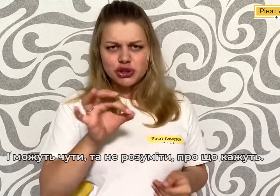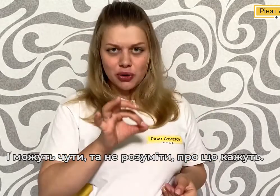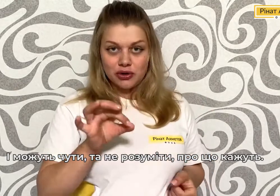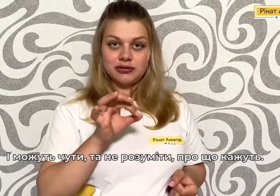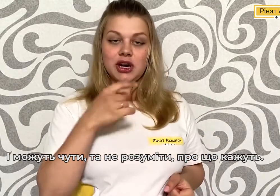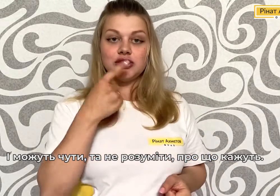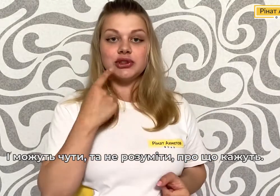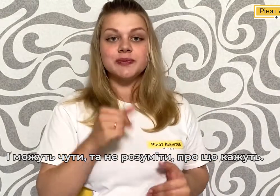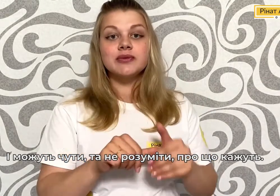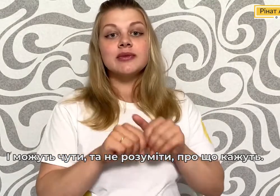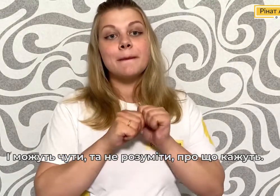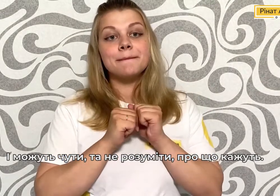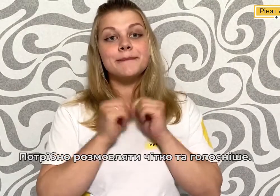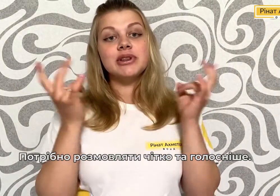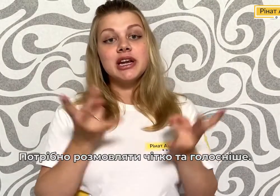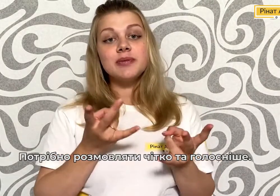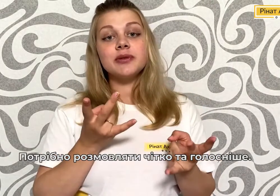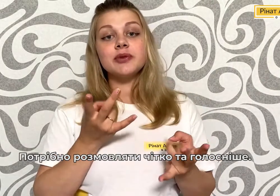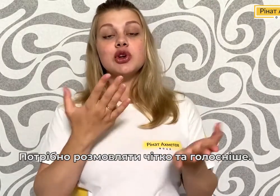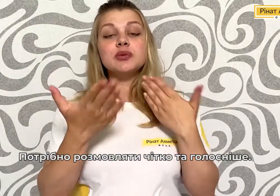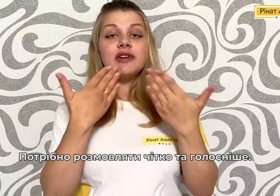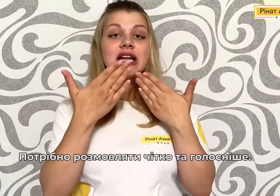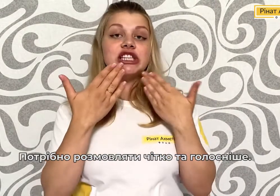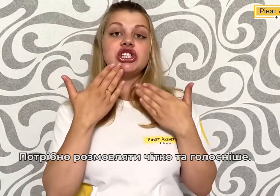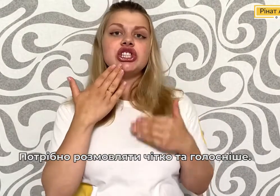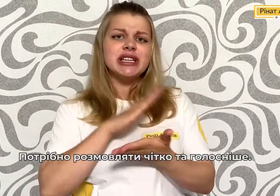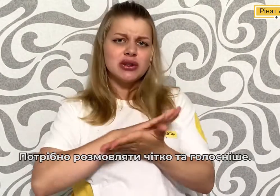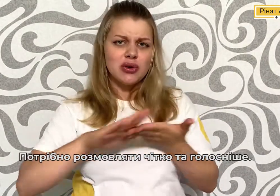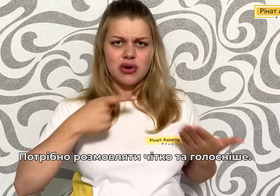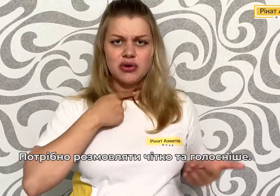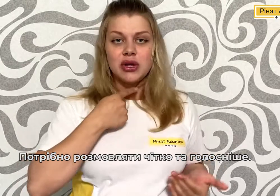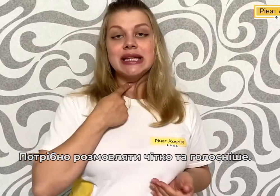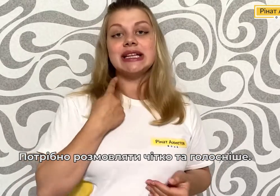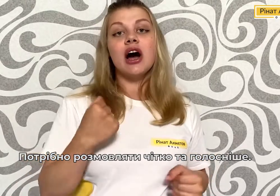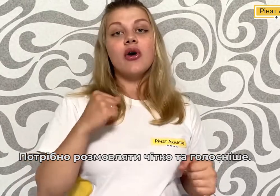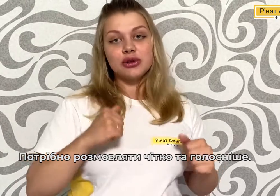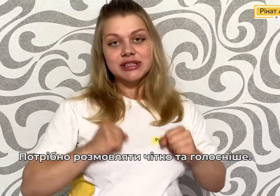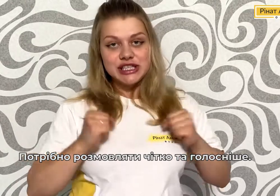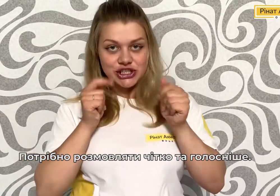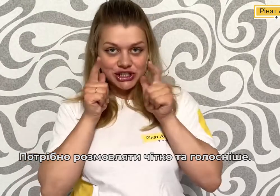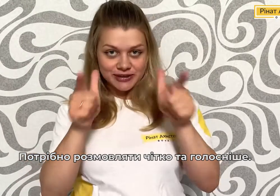що кажуть Потрібно розмовляти чітко та голосніше